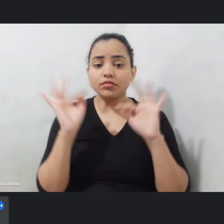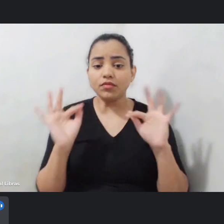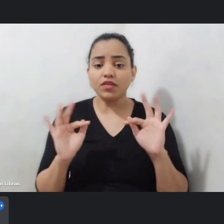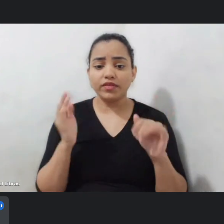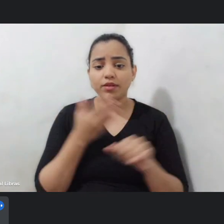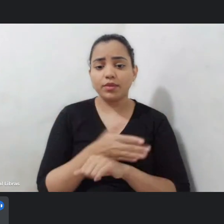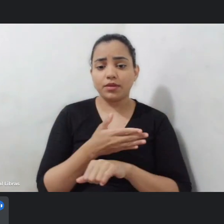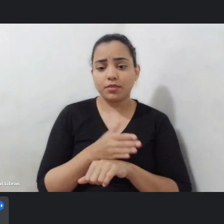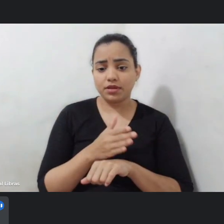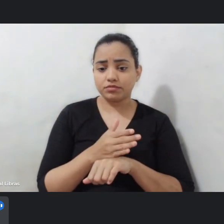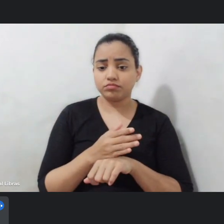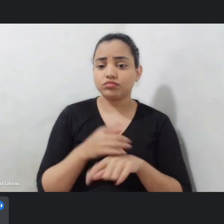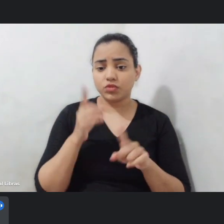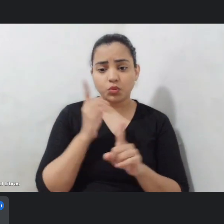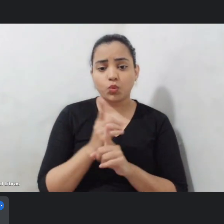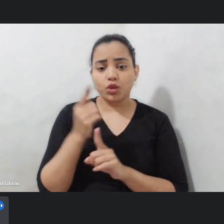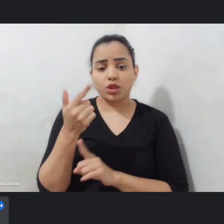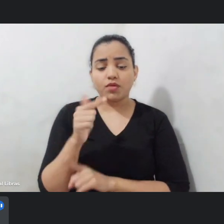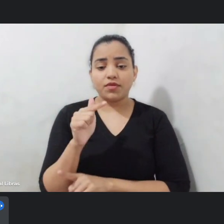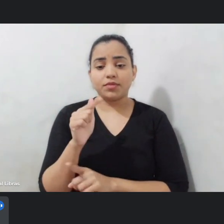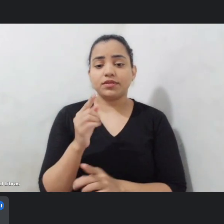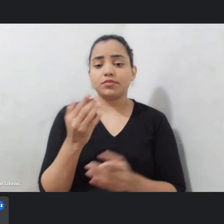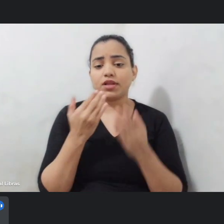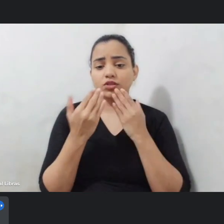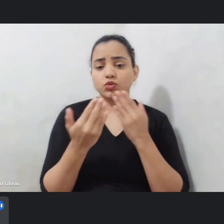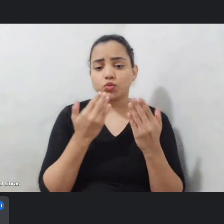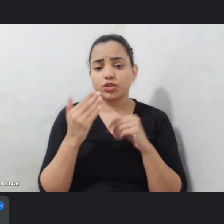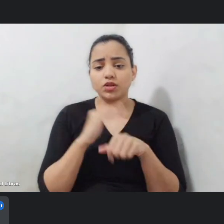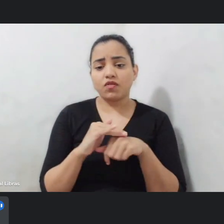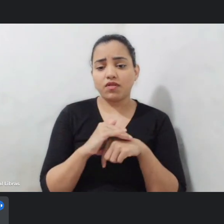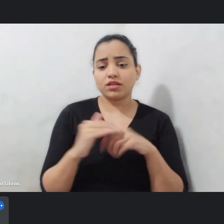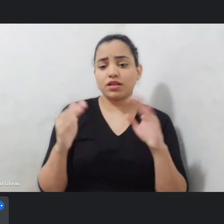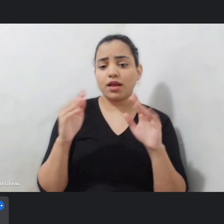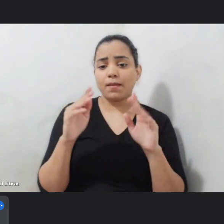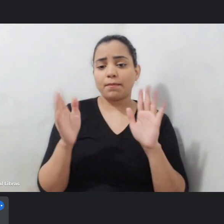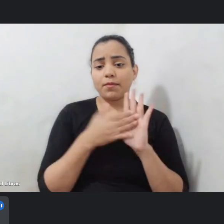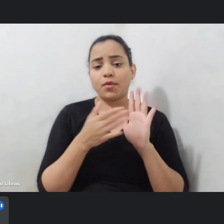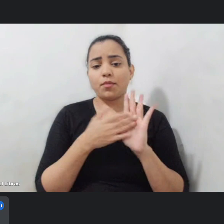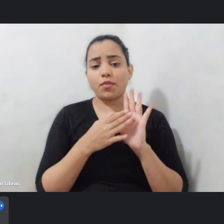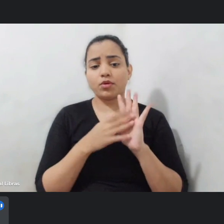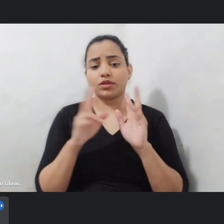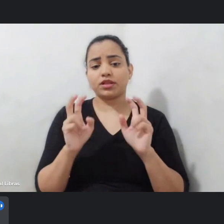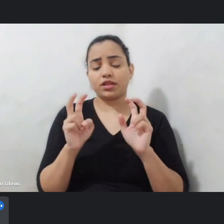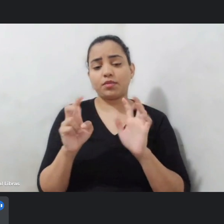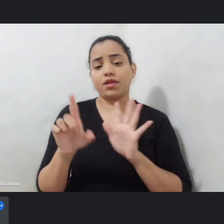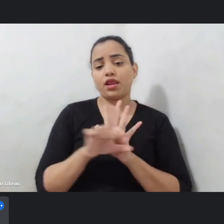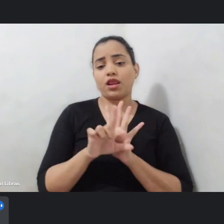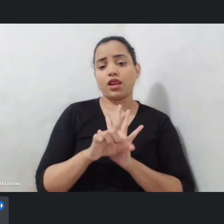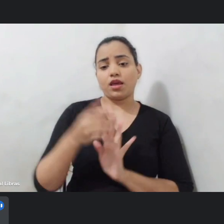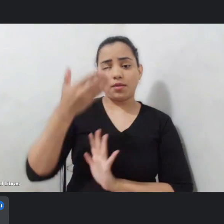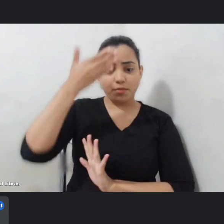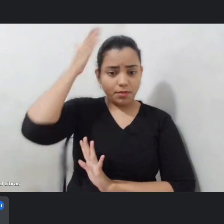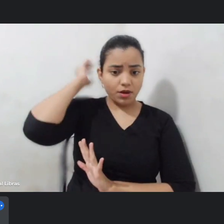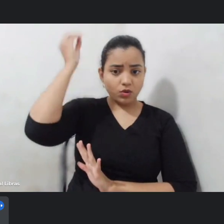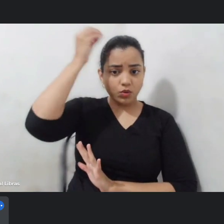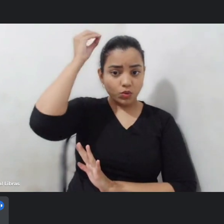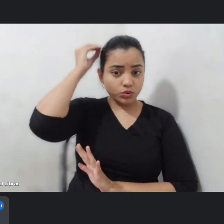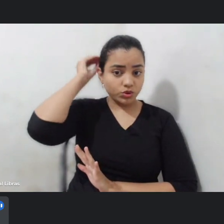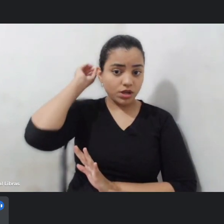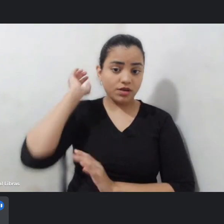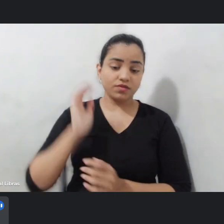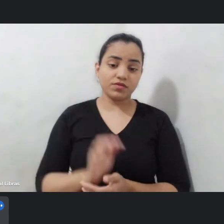encontro para discutir para conversar propostas sobre a lei Paulo Gustavo o Paulo Augusto troquei os nomes